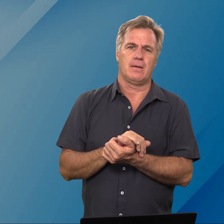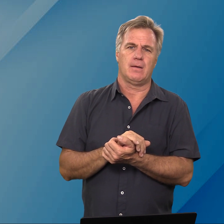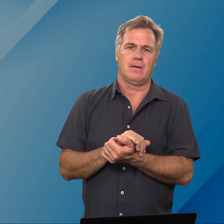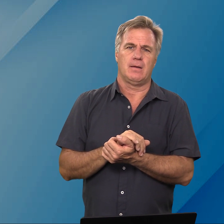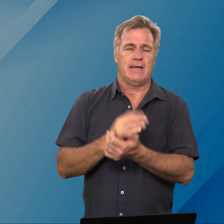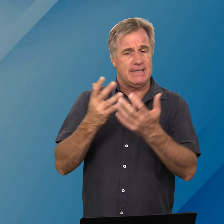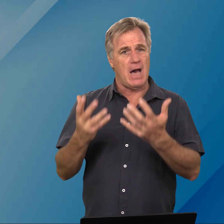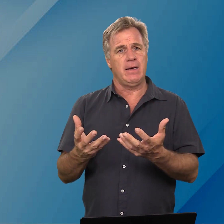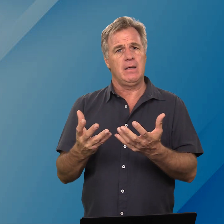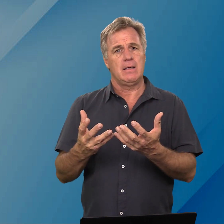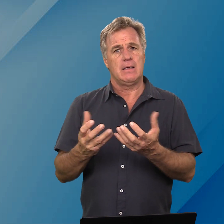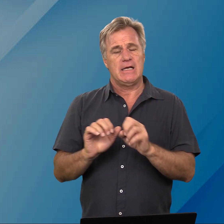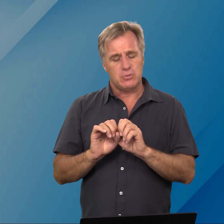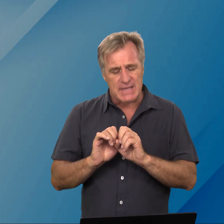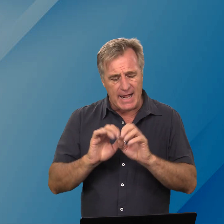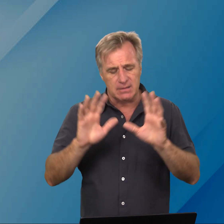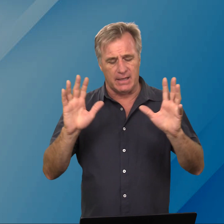en dan is ons helder